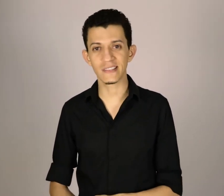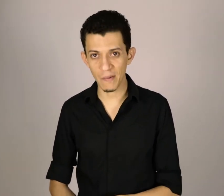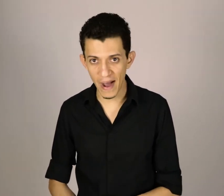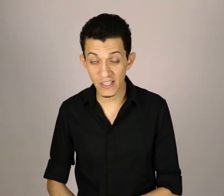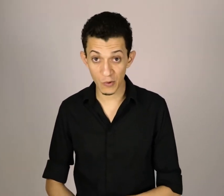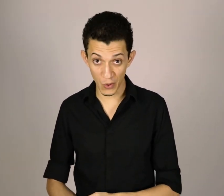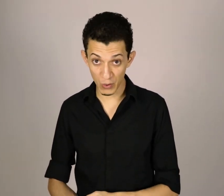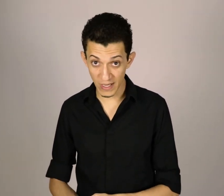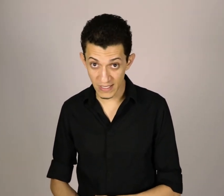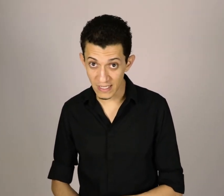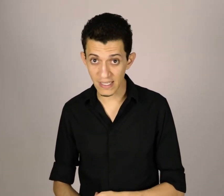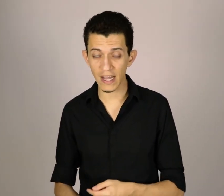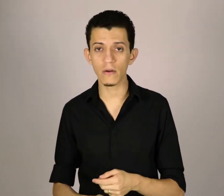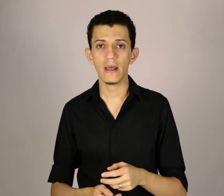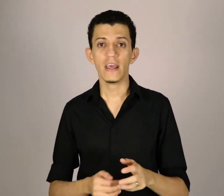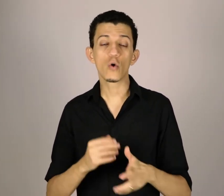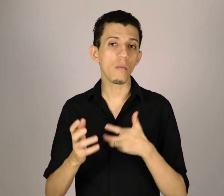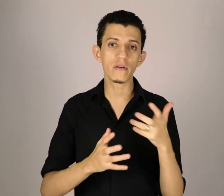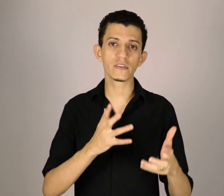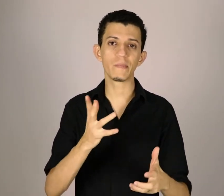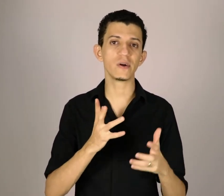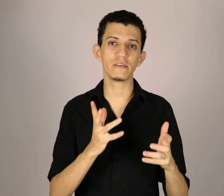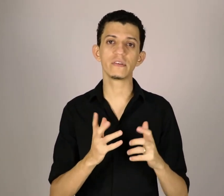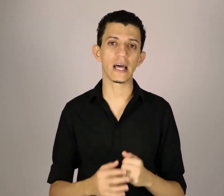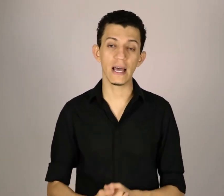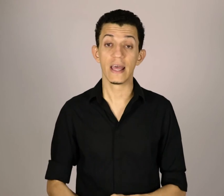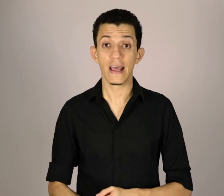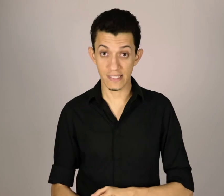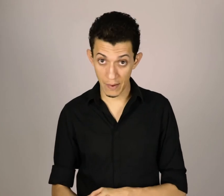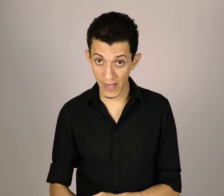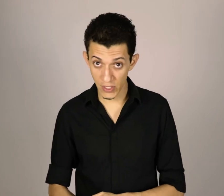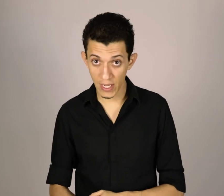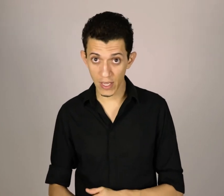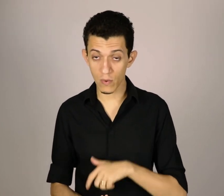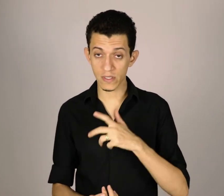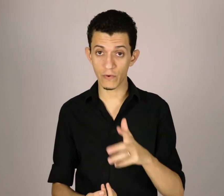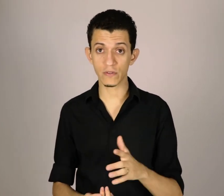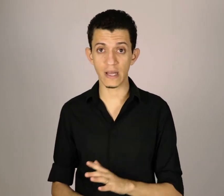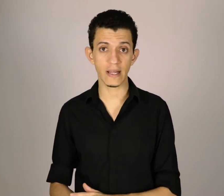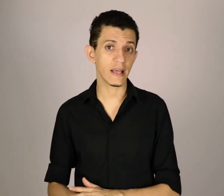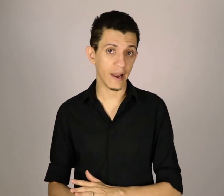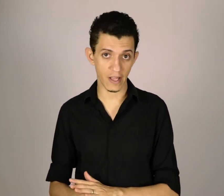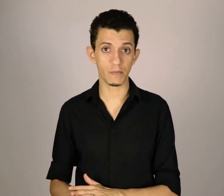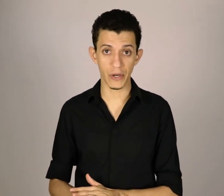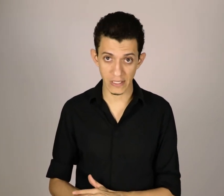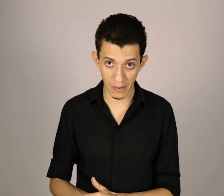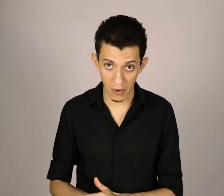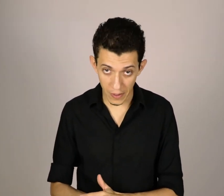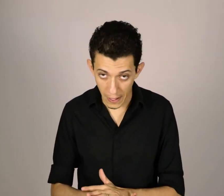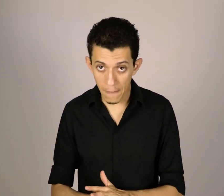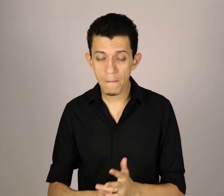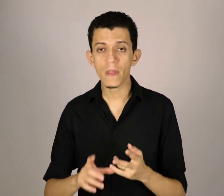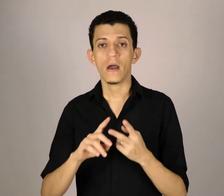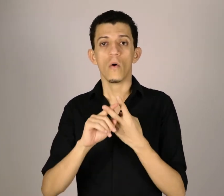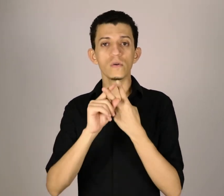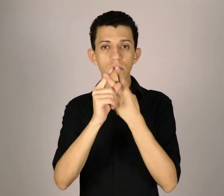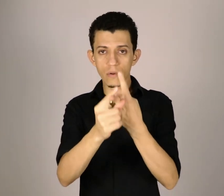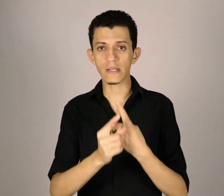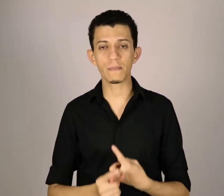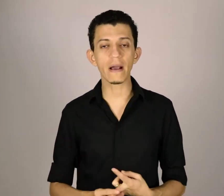temática do português sinalizado, e como que você pode evitar essa armadilha aí, quando você for estudar na internet, por exemplo. Ok? O segundo aspecto